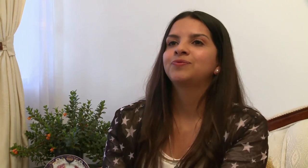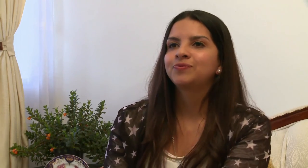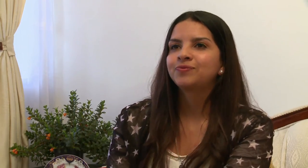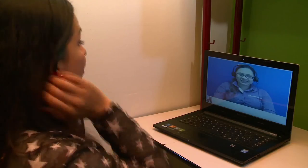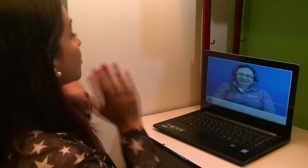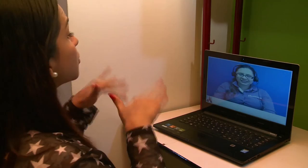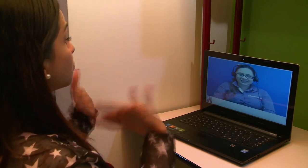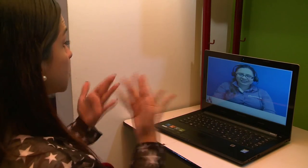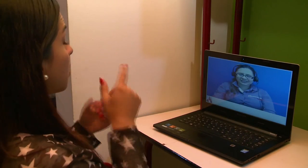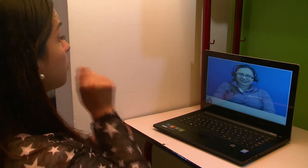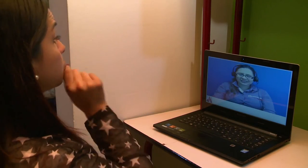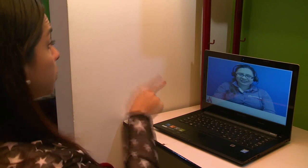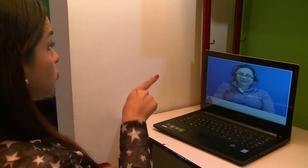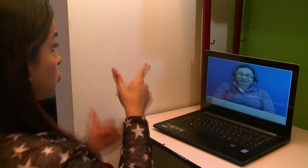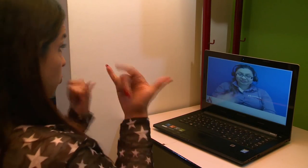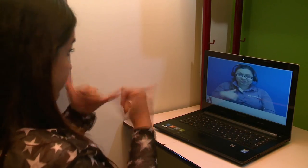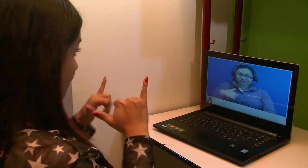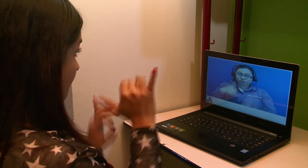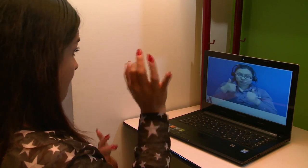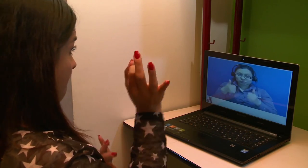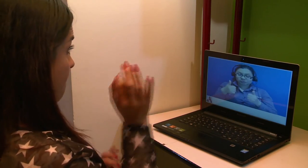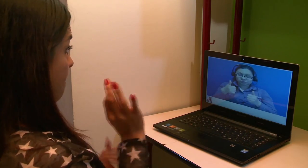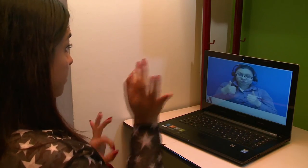tranquilidad y me parece que es muy útil el centro de relevo.